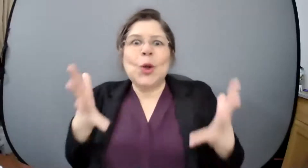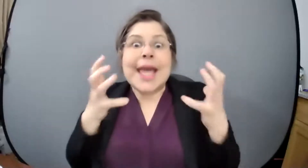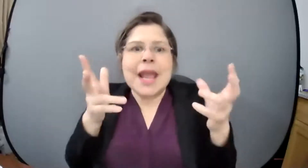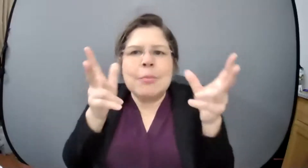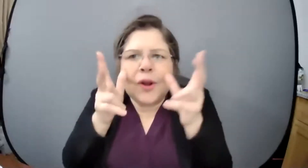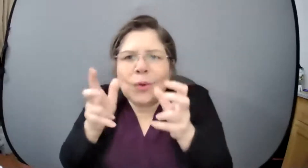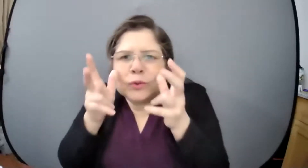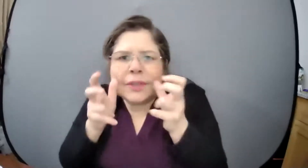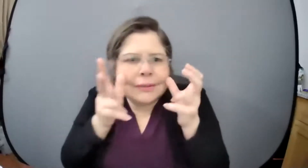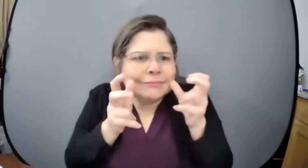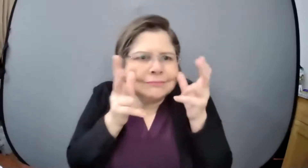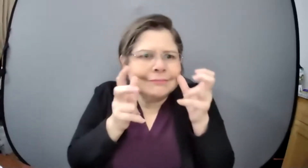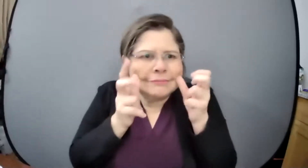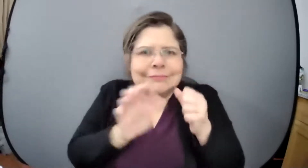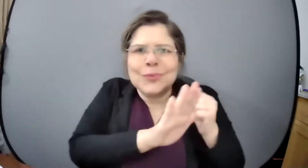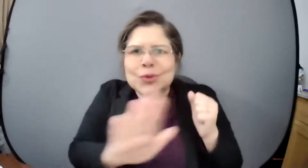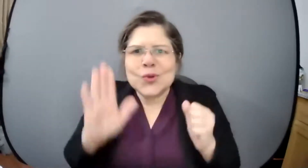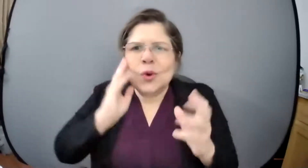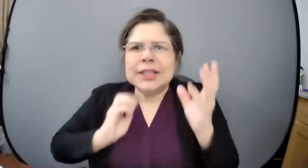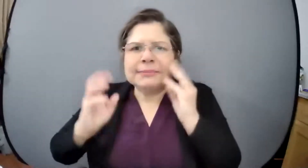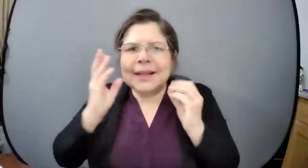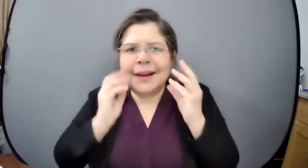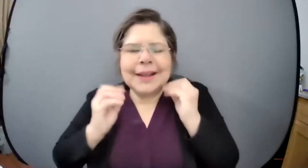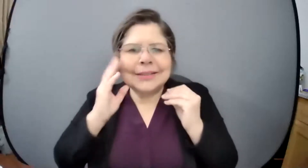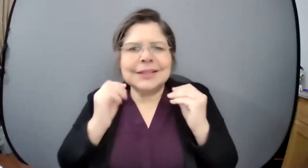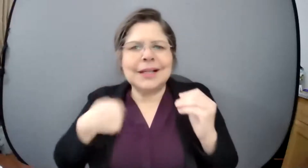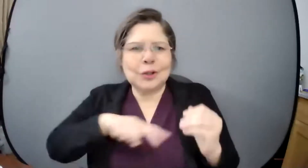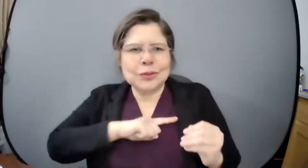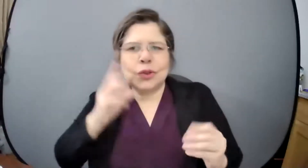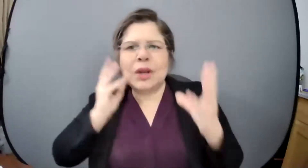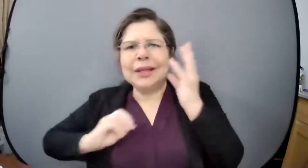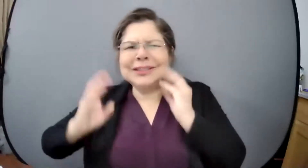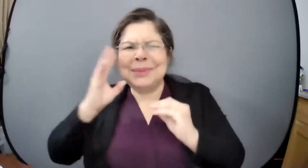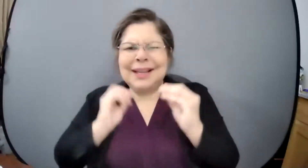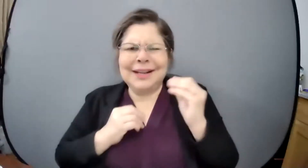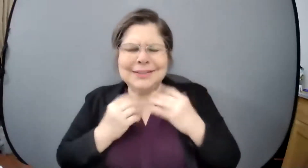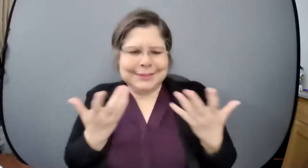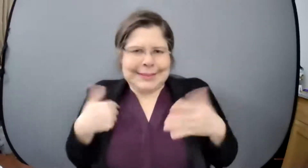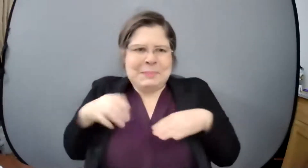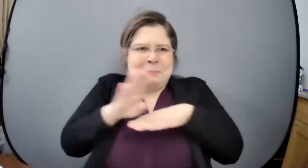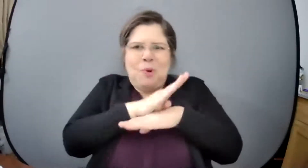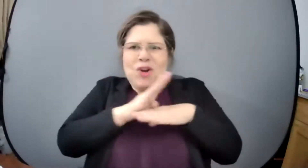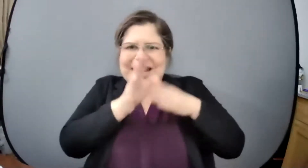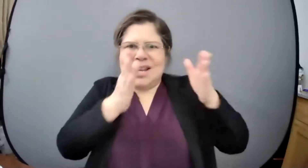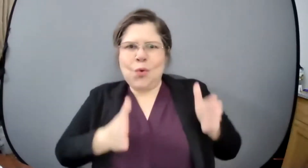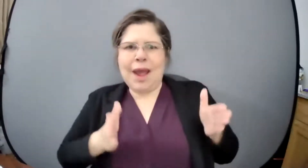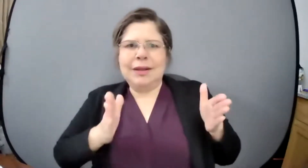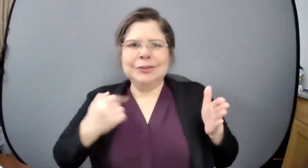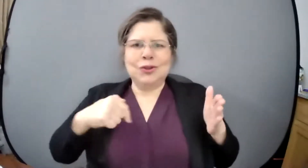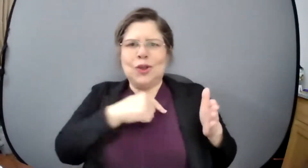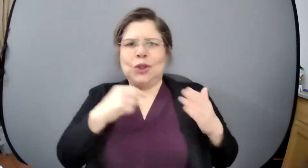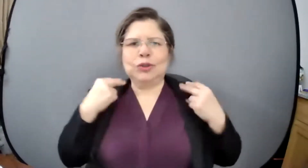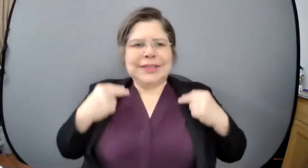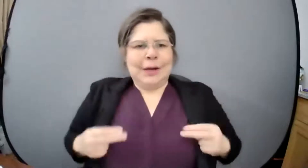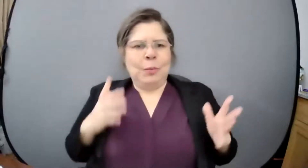más dura y difíciles que enfrentamos como seres humanos como boricua y trabajarlas en comunidad y